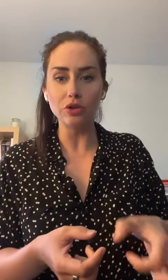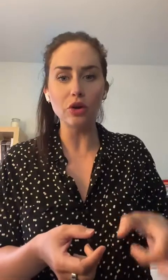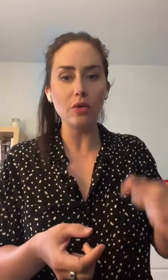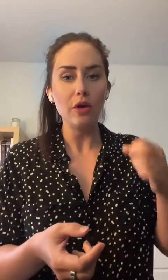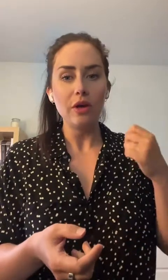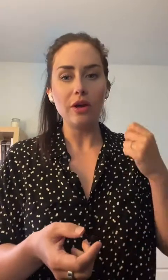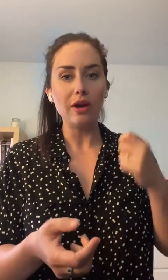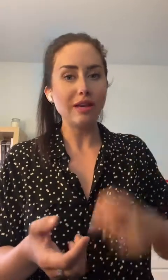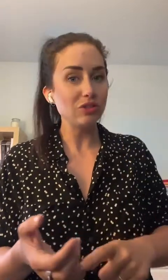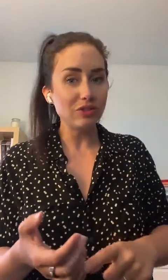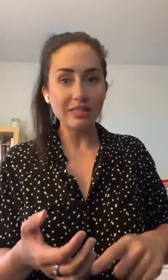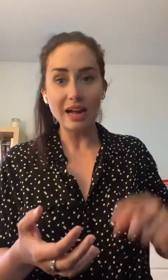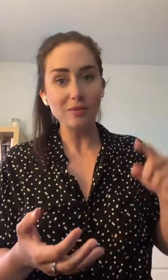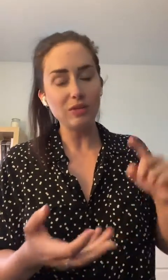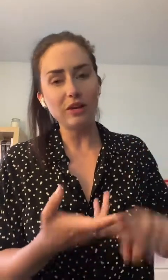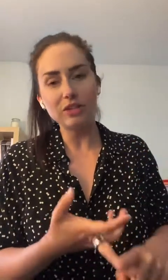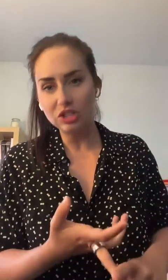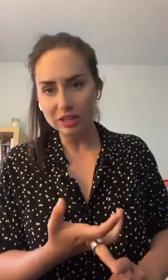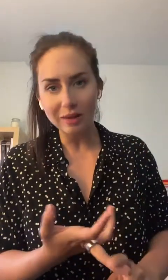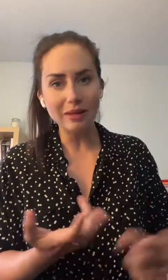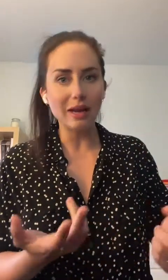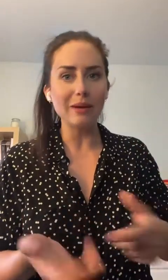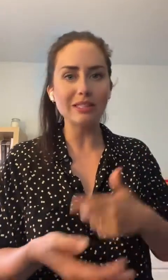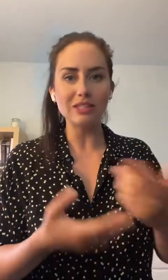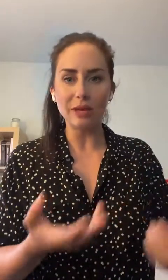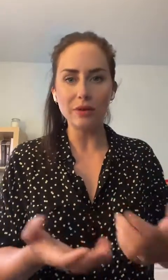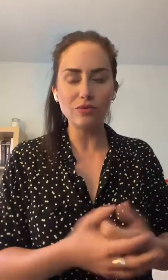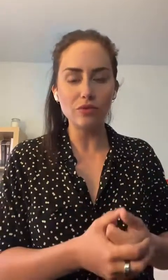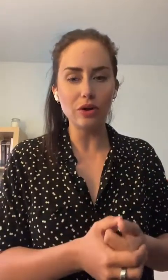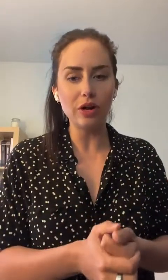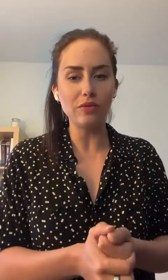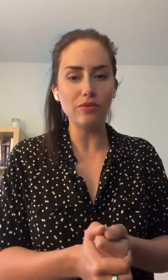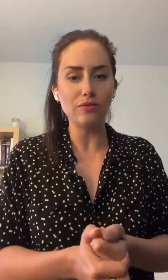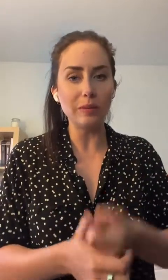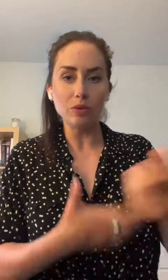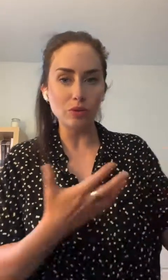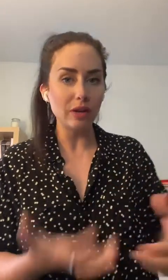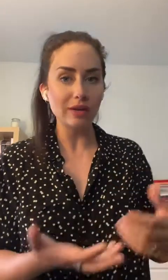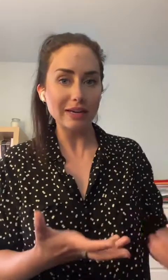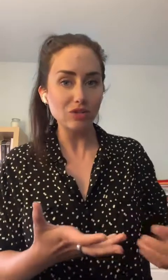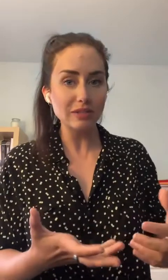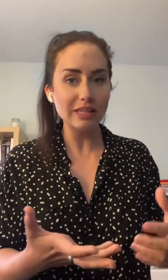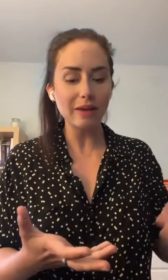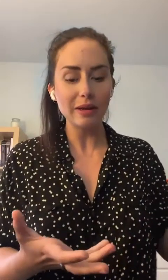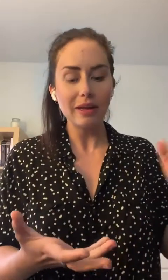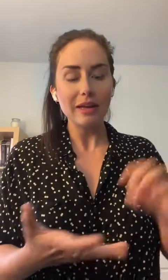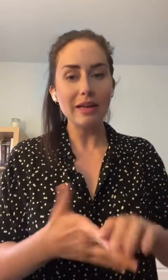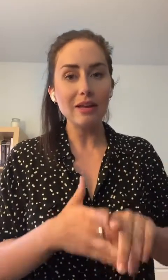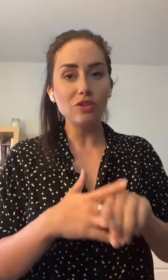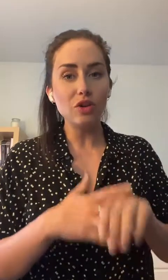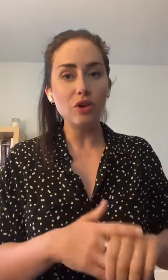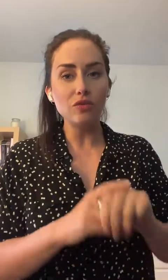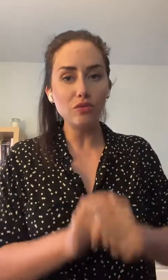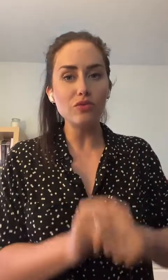coton réutilisables. Il y en a des jetables également si jamais vous n'êtes pas trop dans le réutilisable. Et de vous